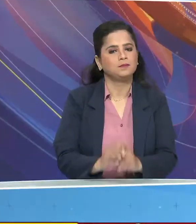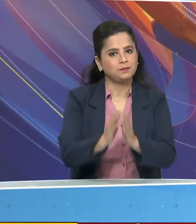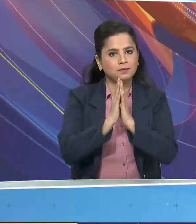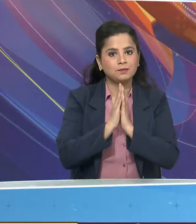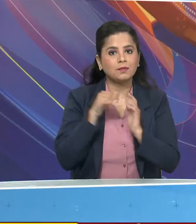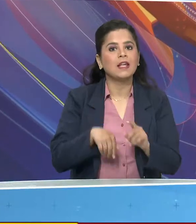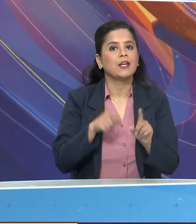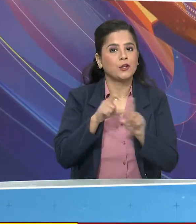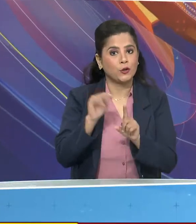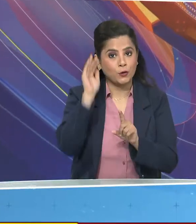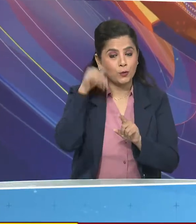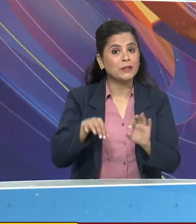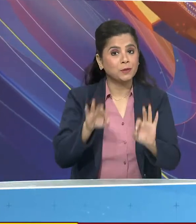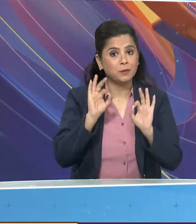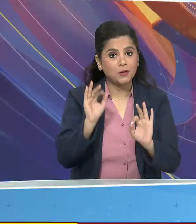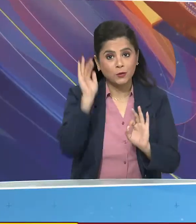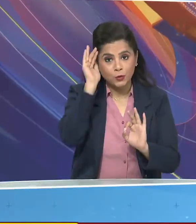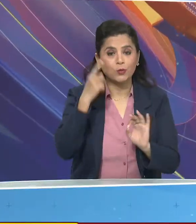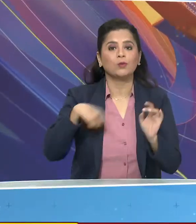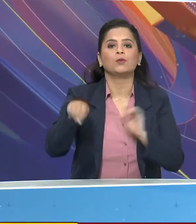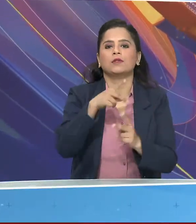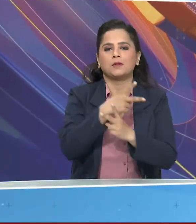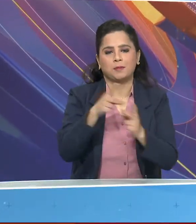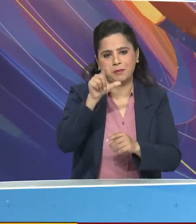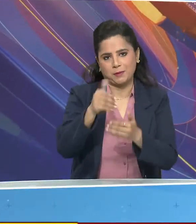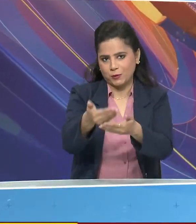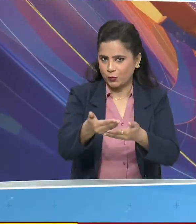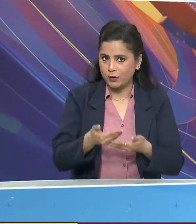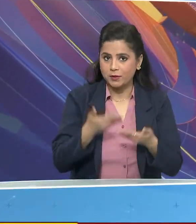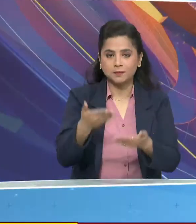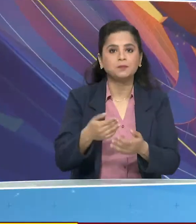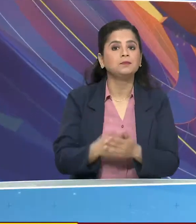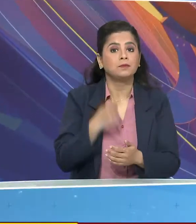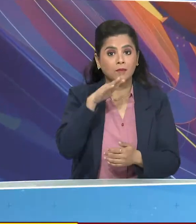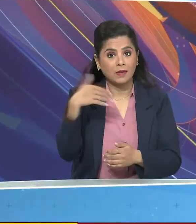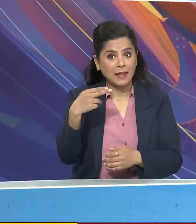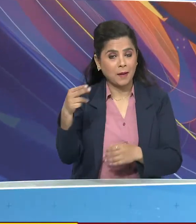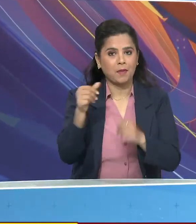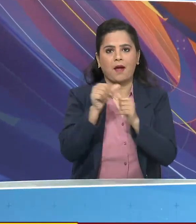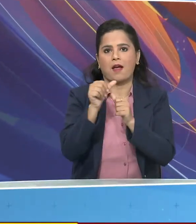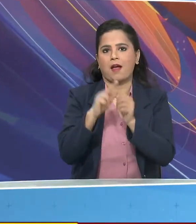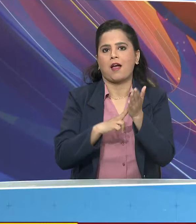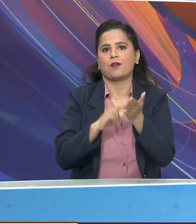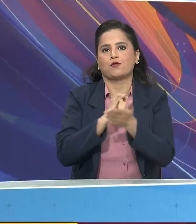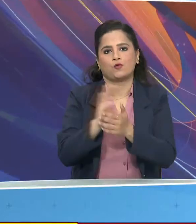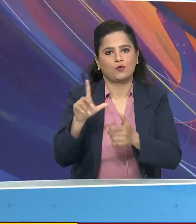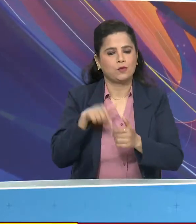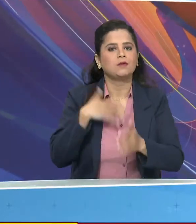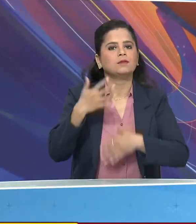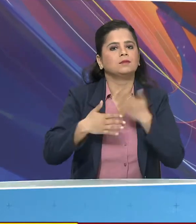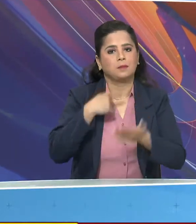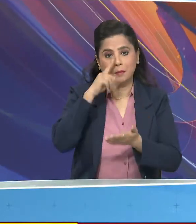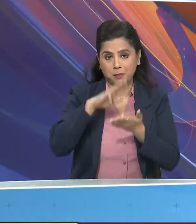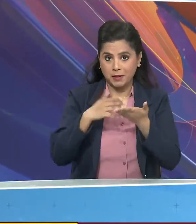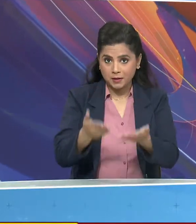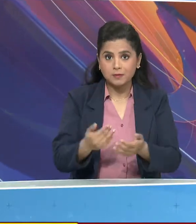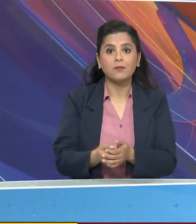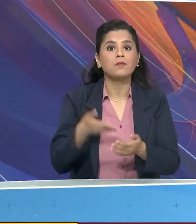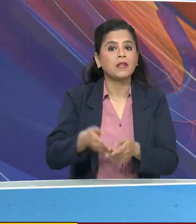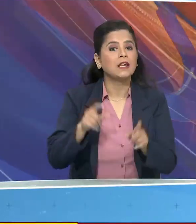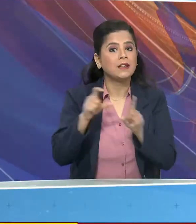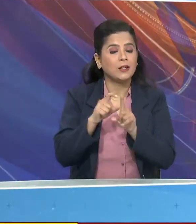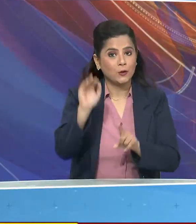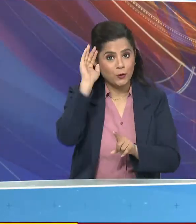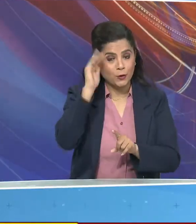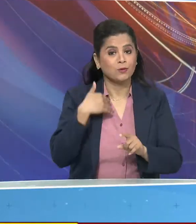नमस्कार डीडी नियूस के इस विश्वेश समाचार प्रसारण में सभी का स्वागत है मैं हूँ आंसल गुलाटी गुंबर मेरी साथ है मेरी सहयोगी मनीश और डीडी